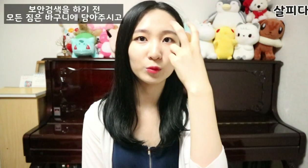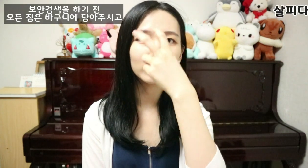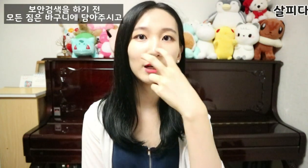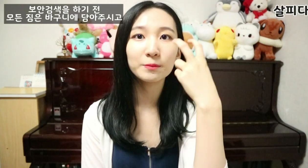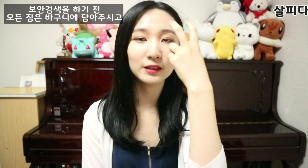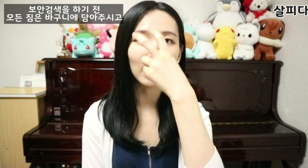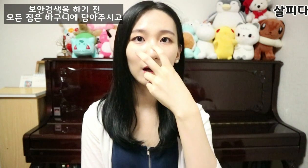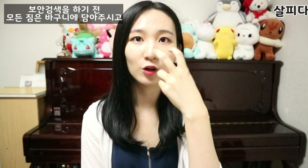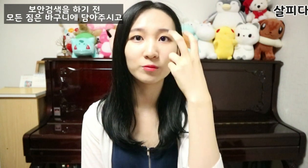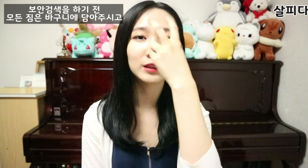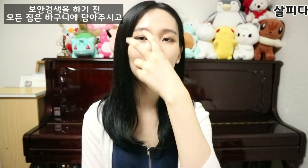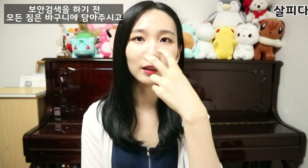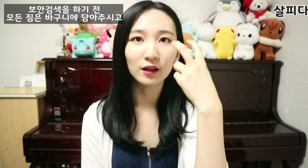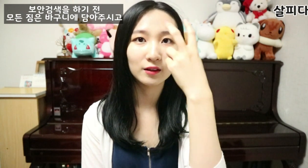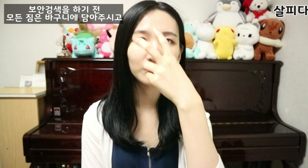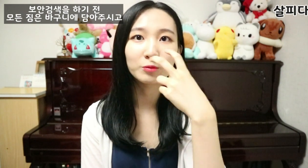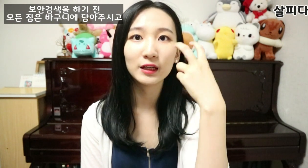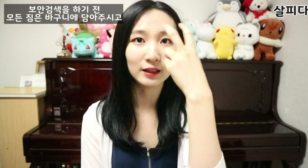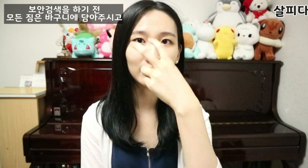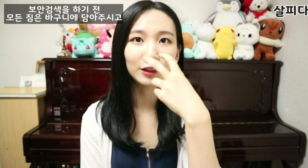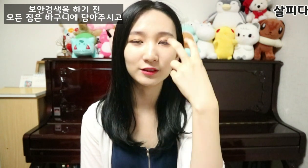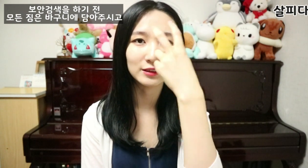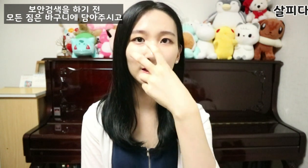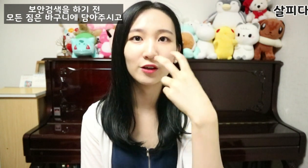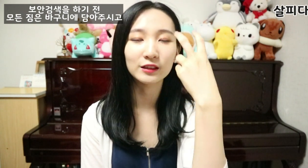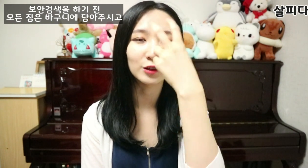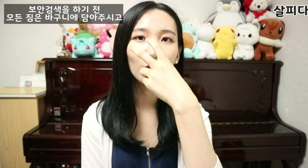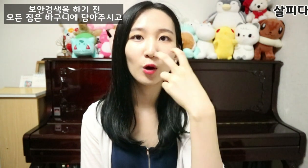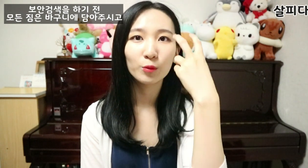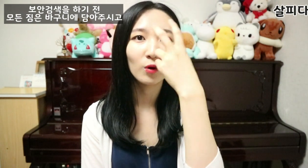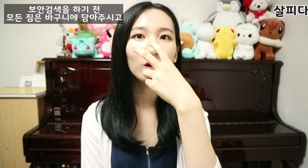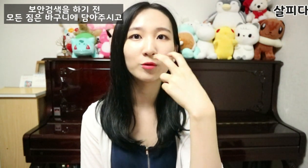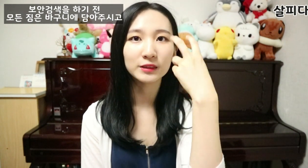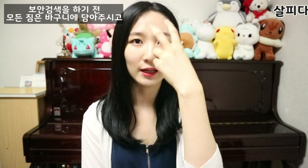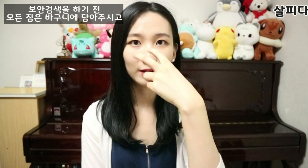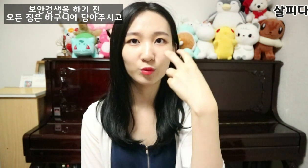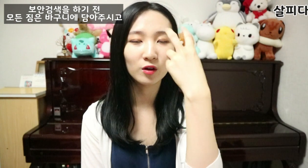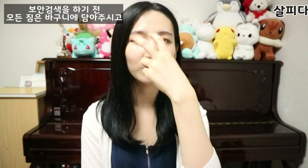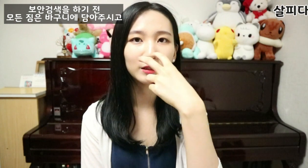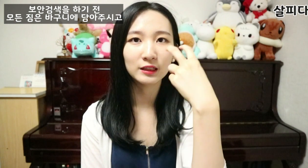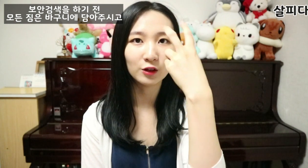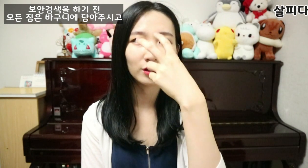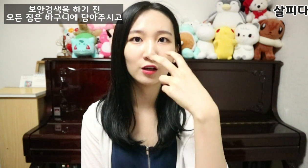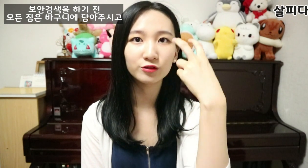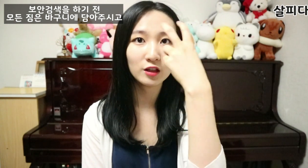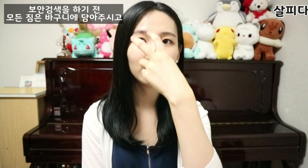뭐 살피다 검사하다 검색하다 이런 뜻이에요. 그래서 보안검색 보안검색을 이렇게 하고요.